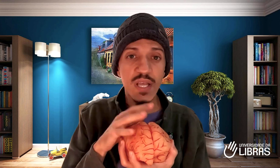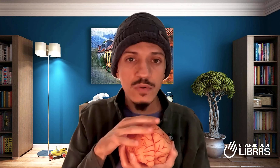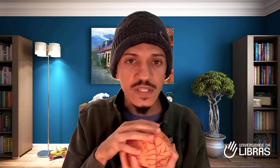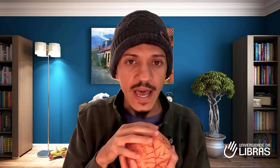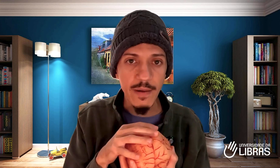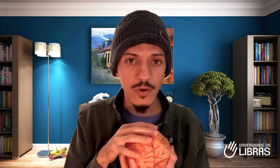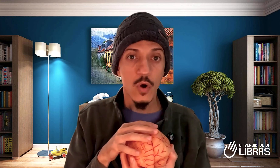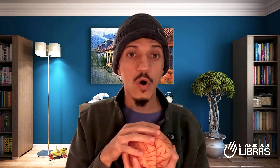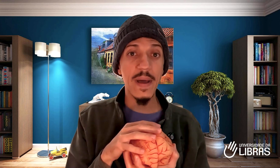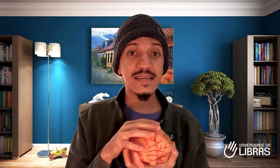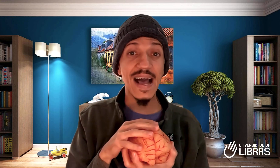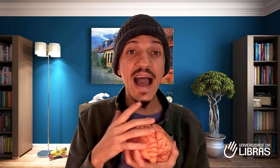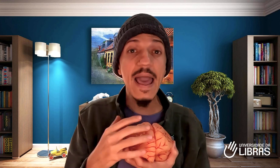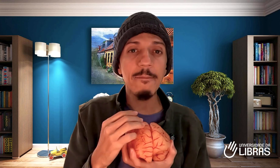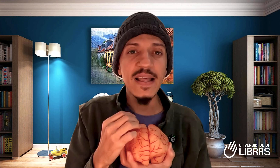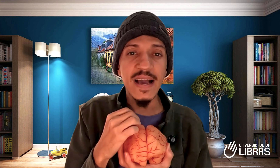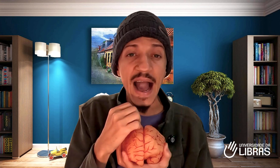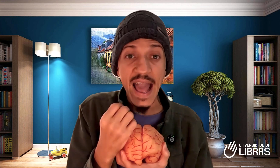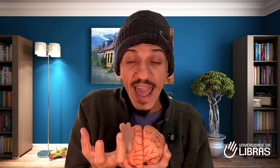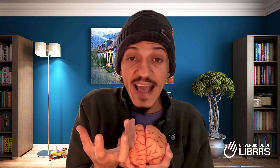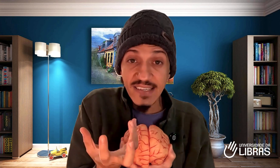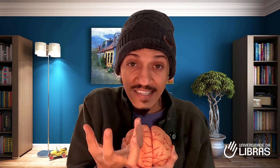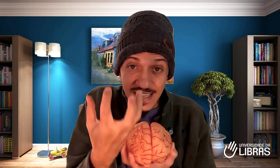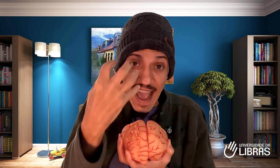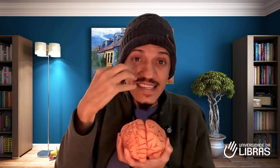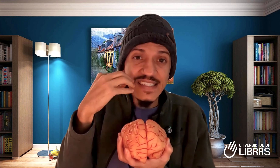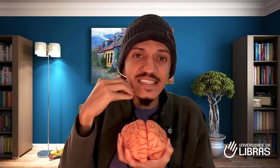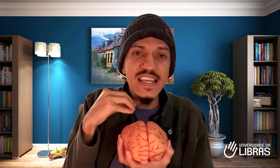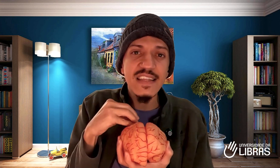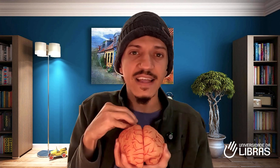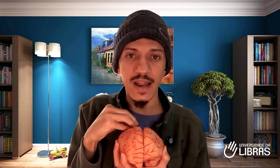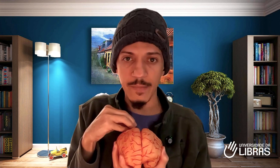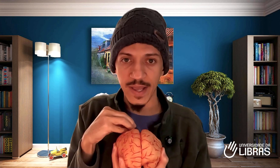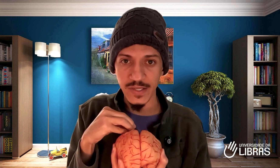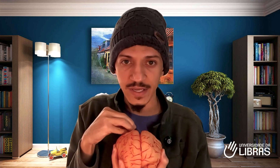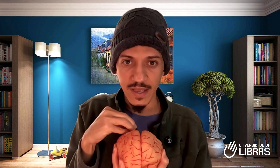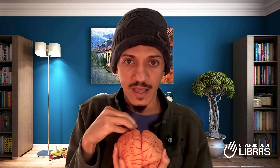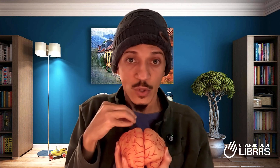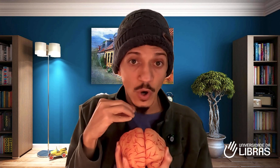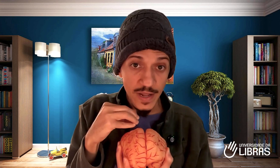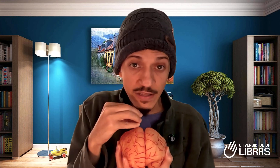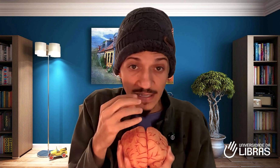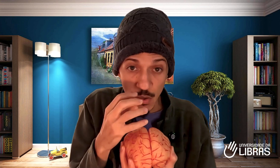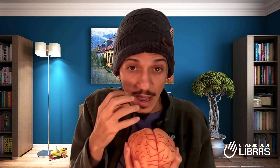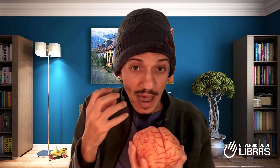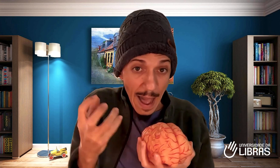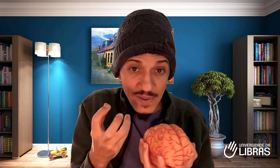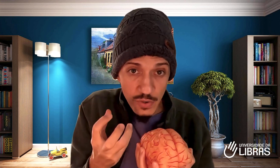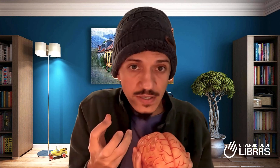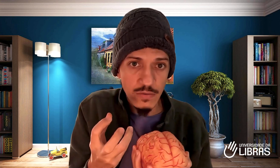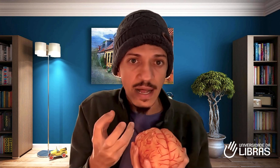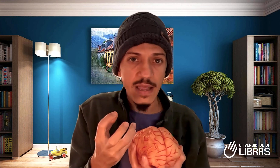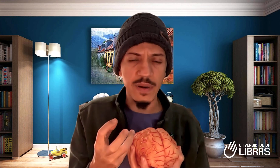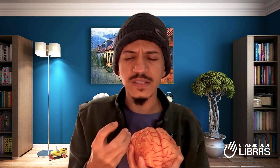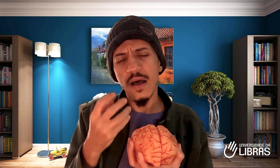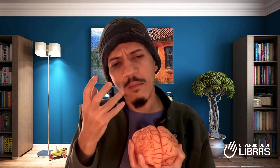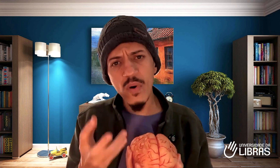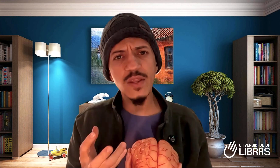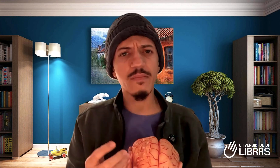cérebro começa a replicar esses sinais internamente, tornando a sua absorção da Libras muito mais